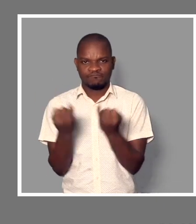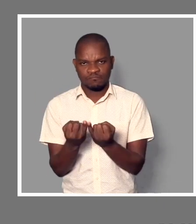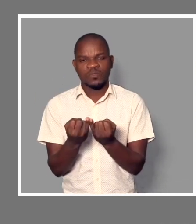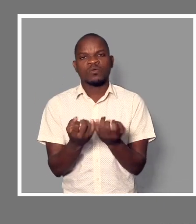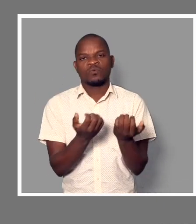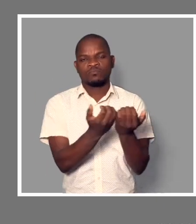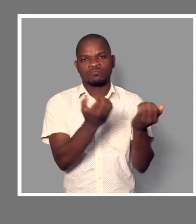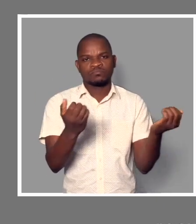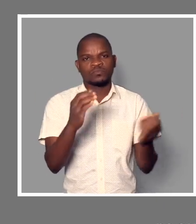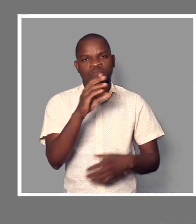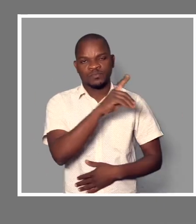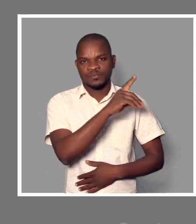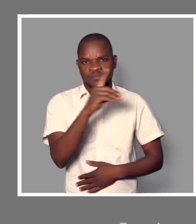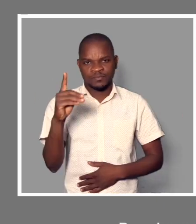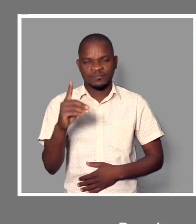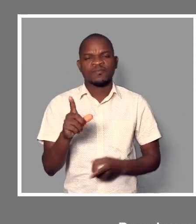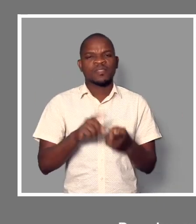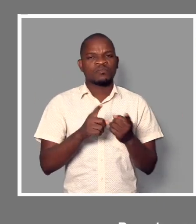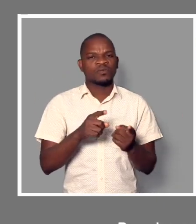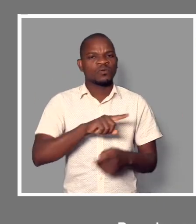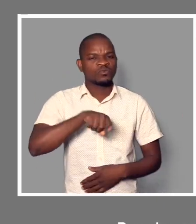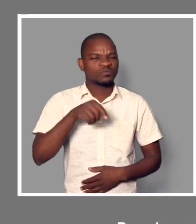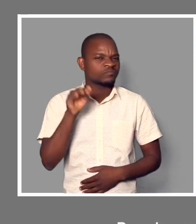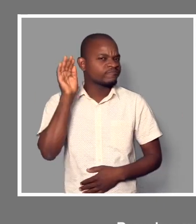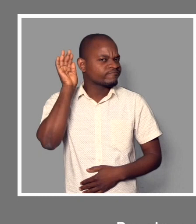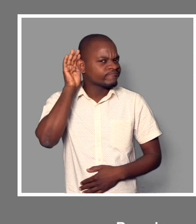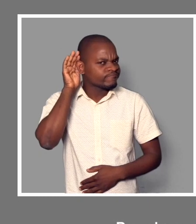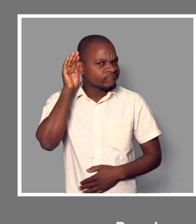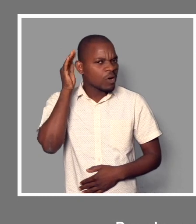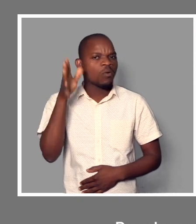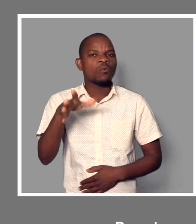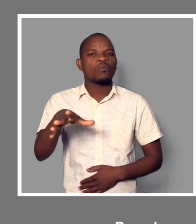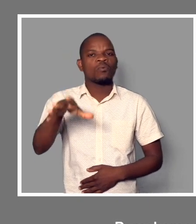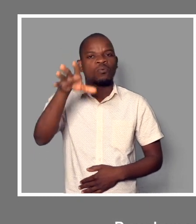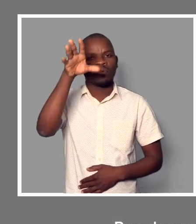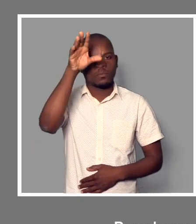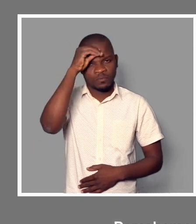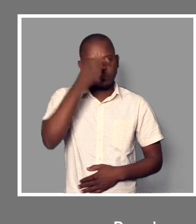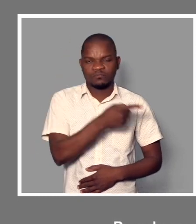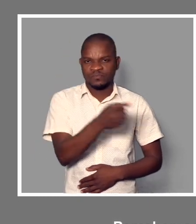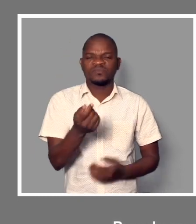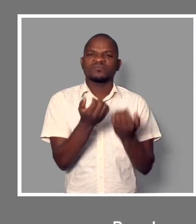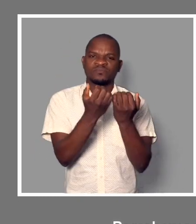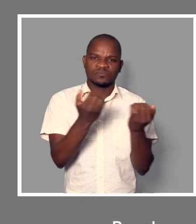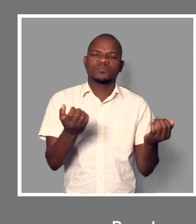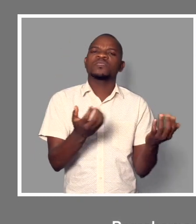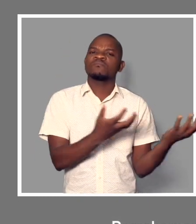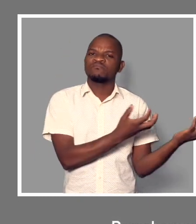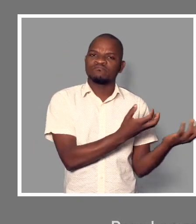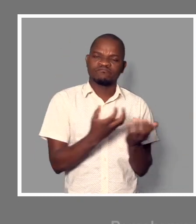necessidades especiais. E percebemos que elas também mereciam alguma oportunidade de ter um parque